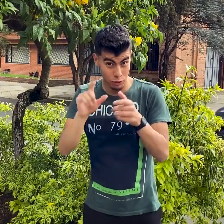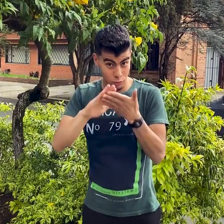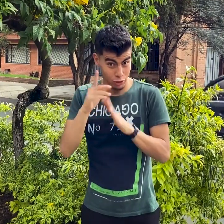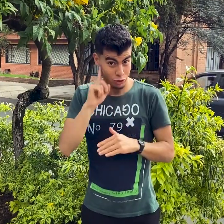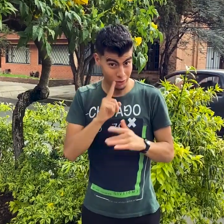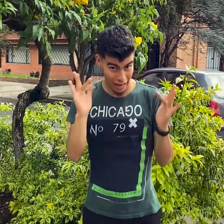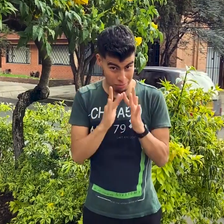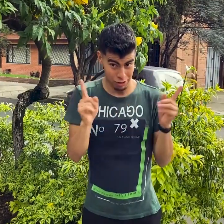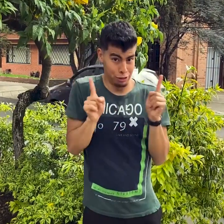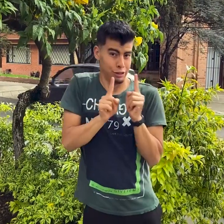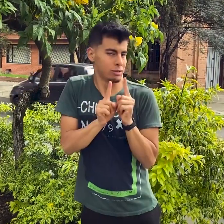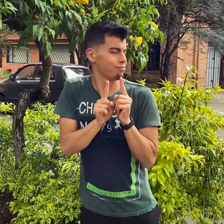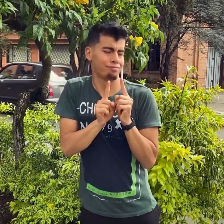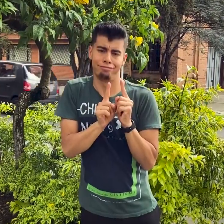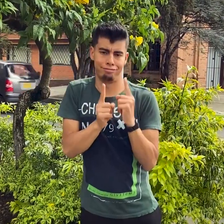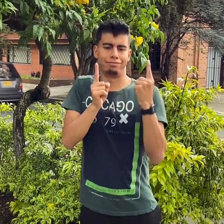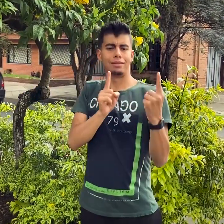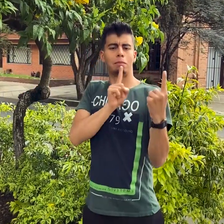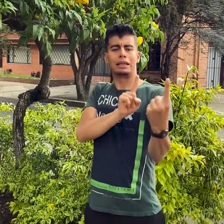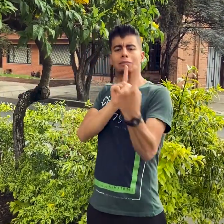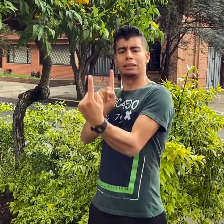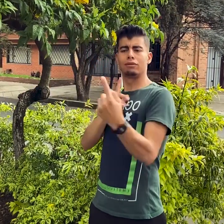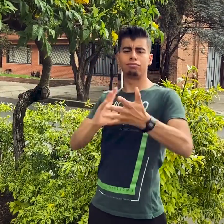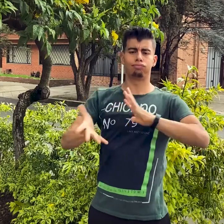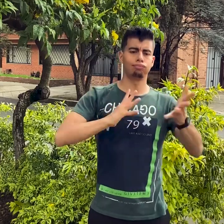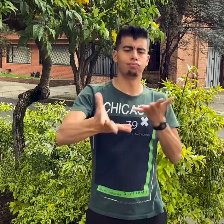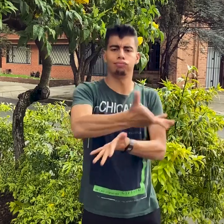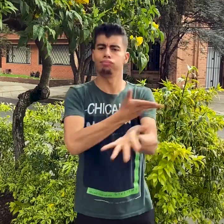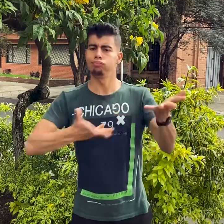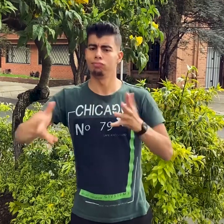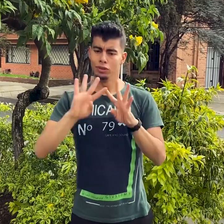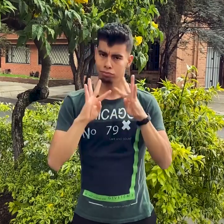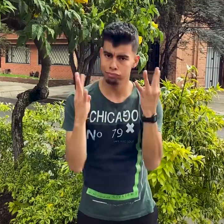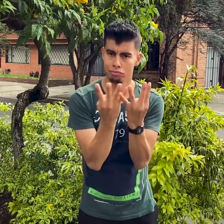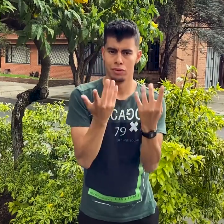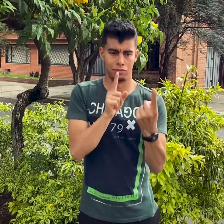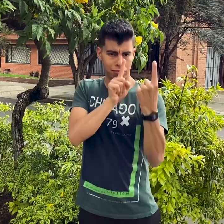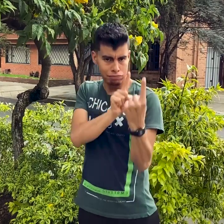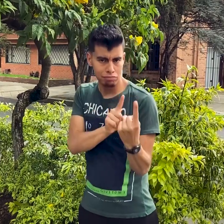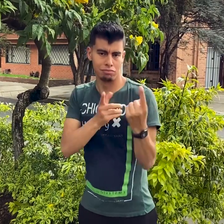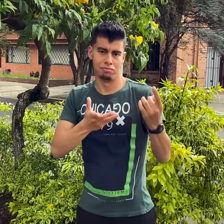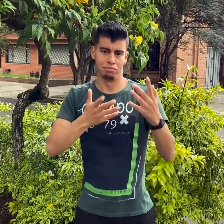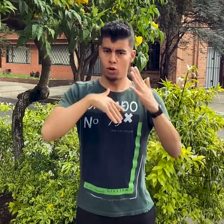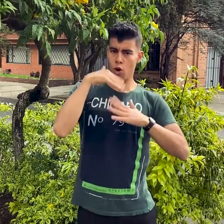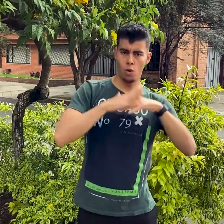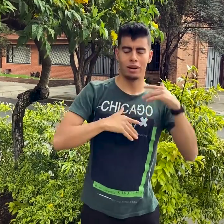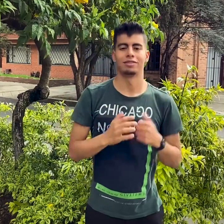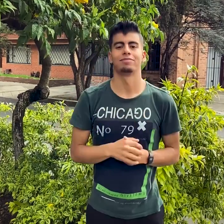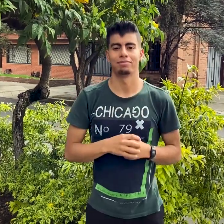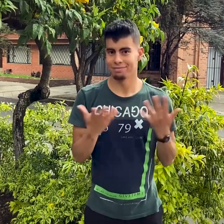poder ver la lengua de señas de manera fluida y clara, sea una conversación persona a persona o grupal en donde generalmente estamos en círculo.